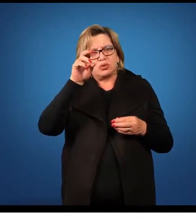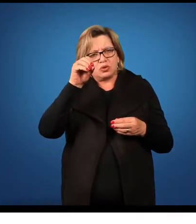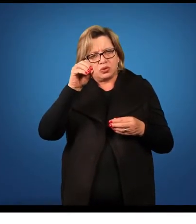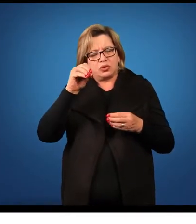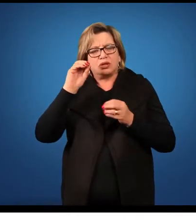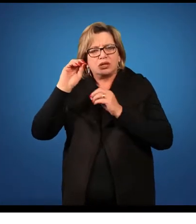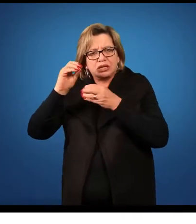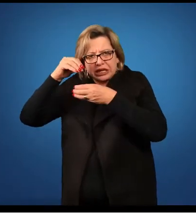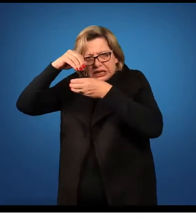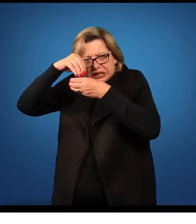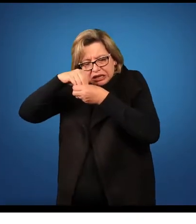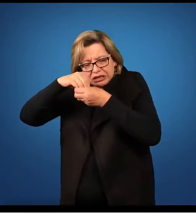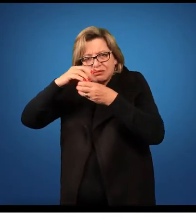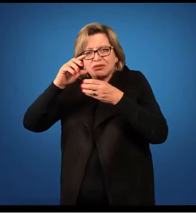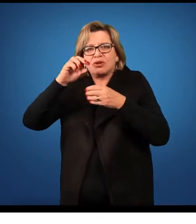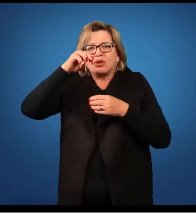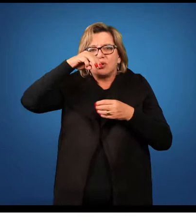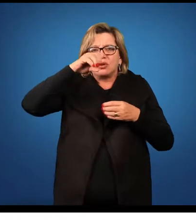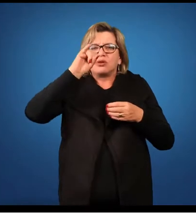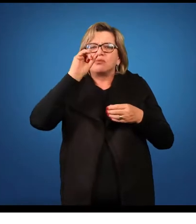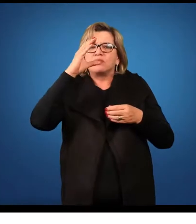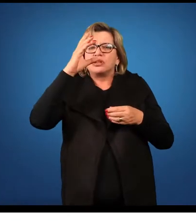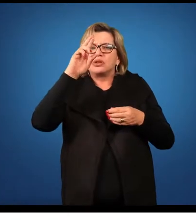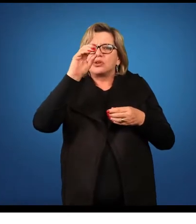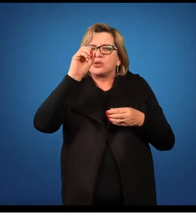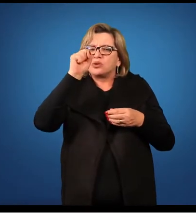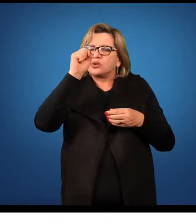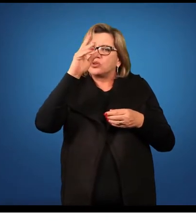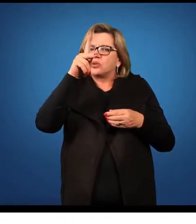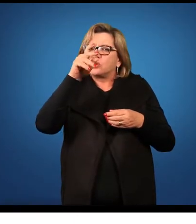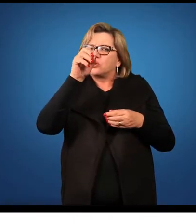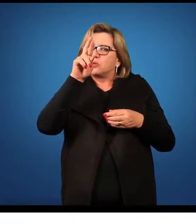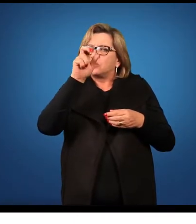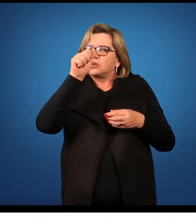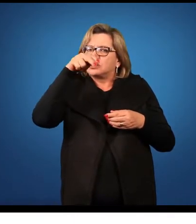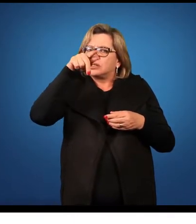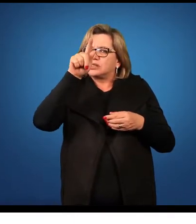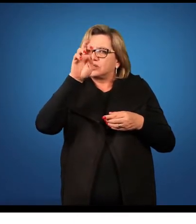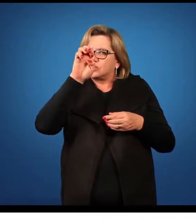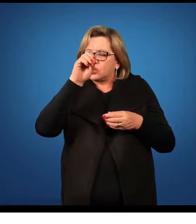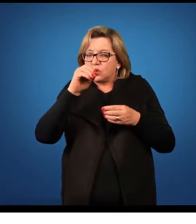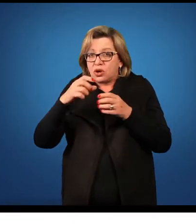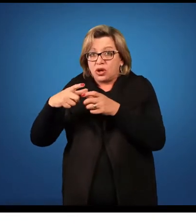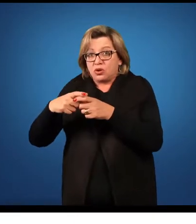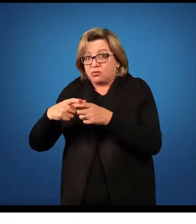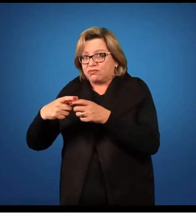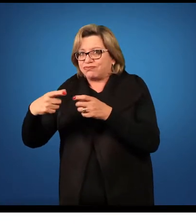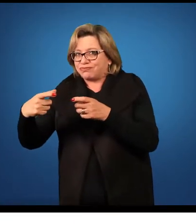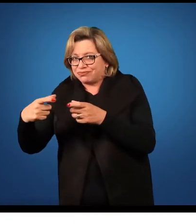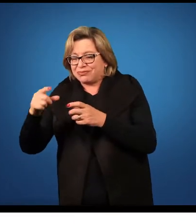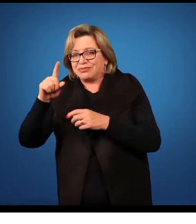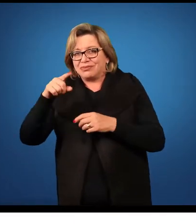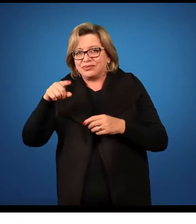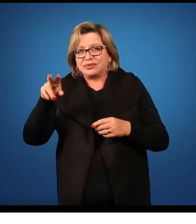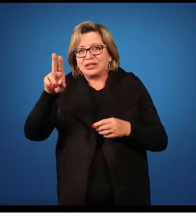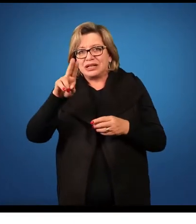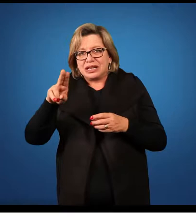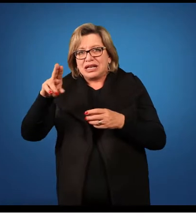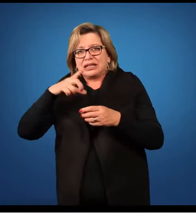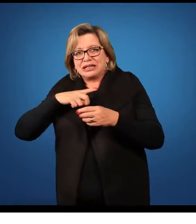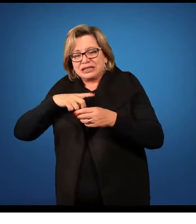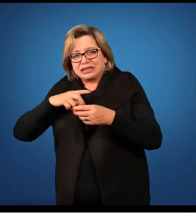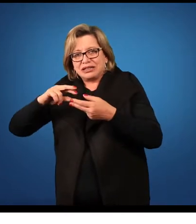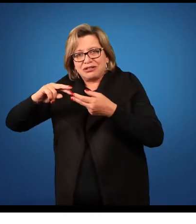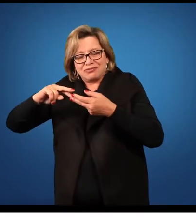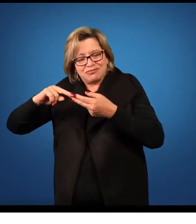do microsporângio. E o esporo de maior tamanho, que ele costuma reter em seu citoplasa conteúdos nutritivos que